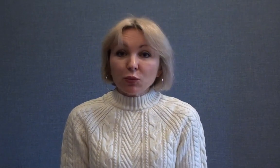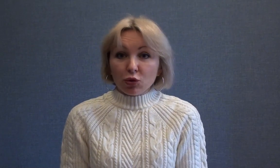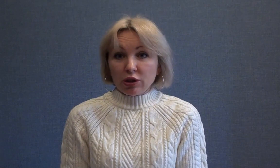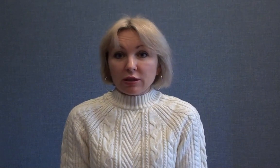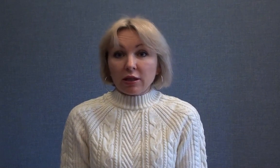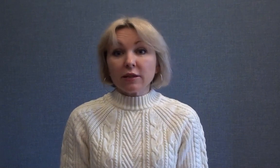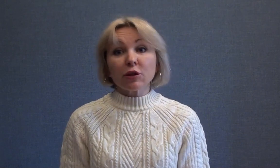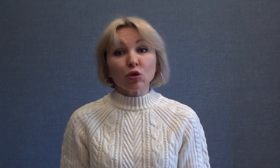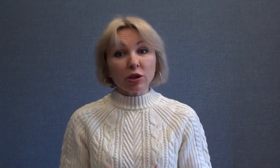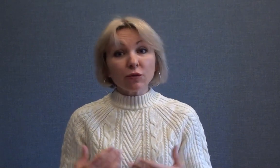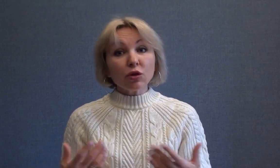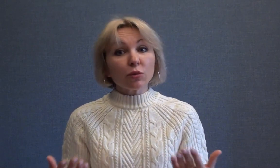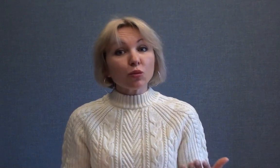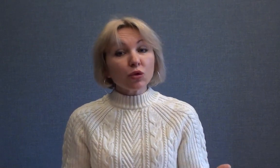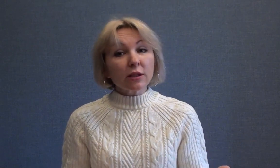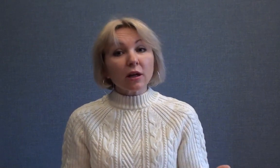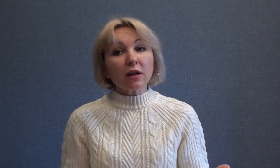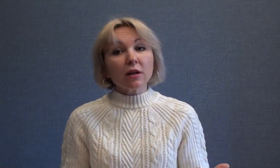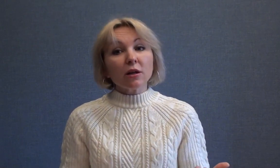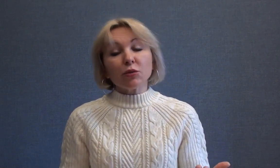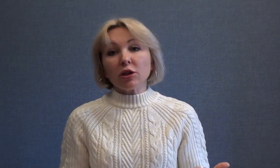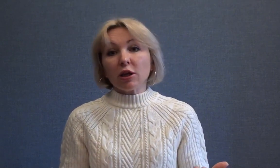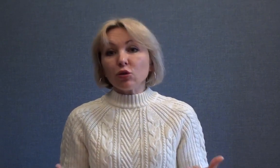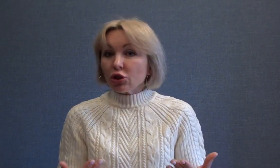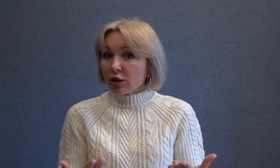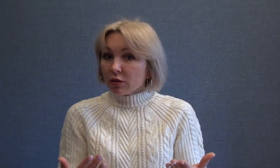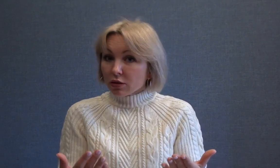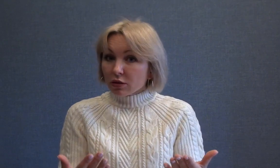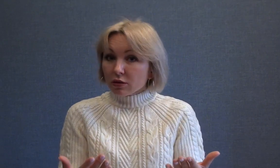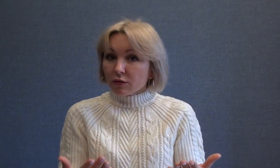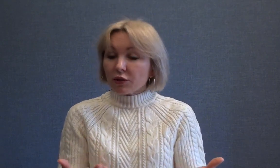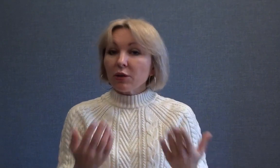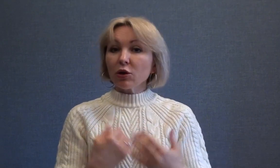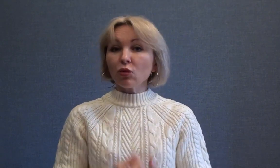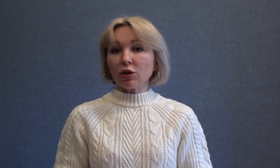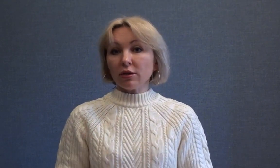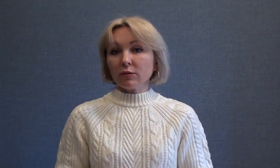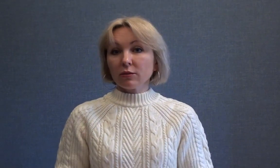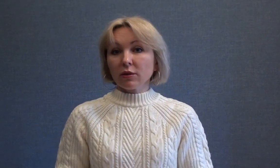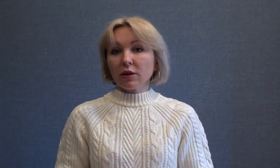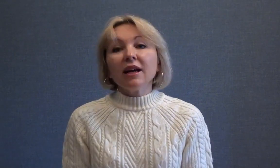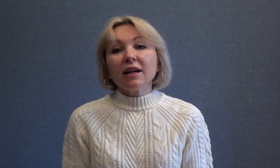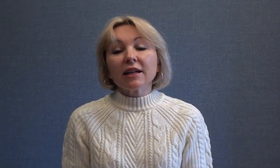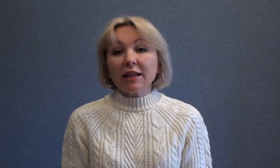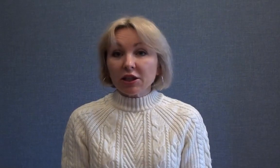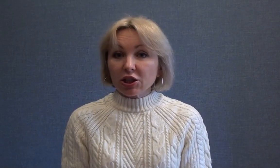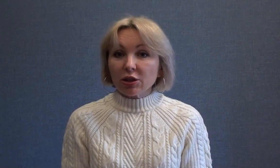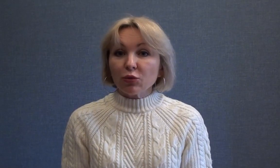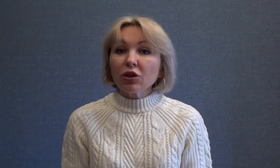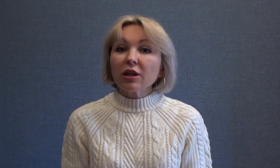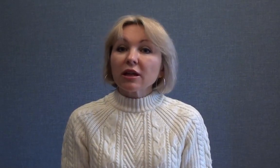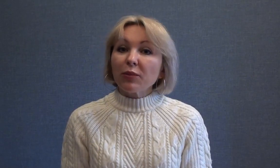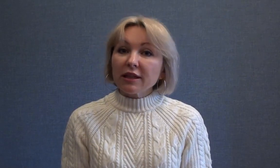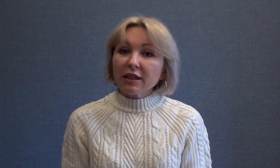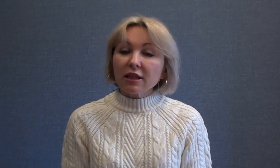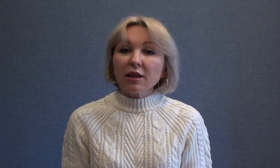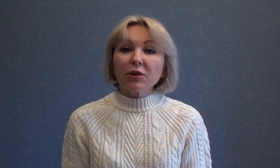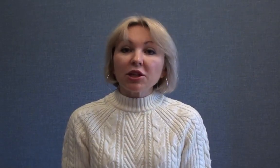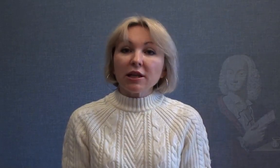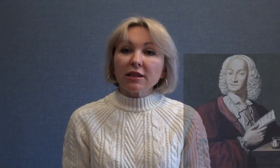спросите, разве существует музыка, передающая время года? Конечно, многие композиторы обращались